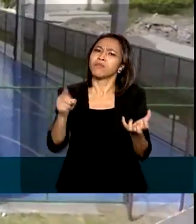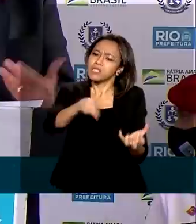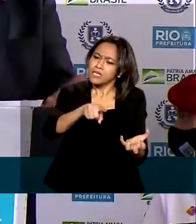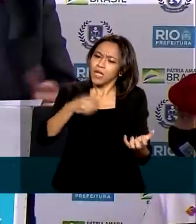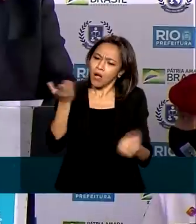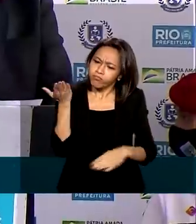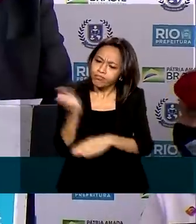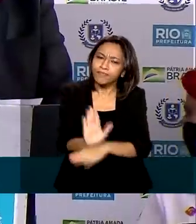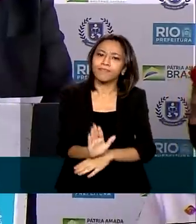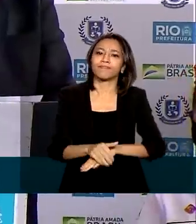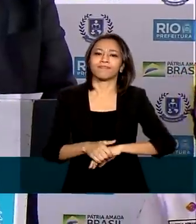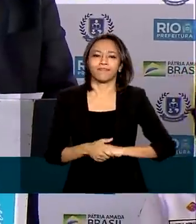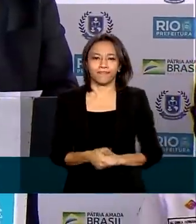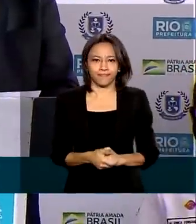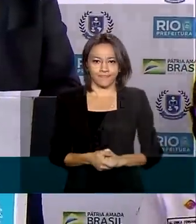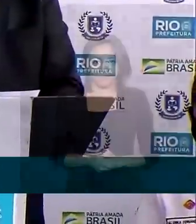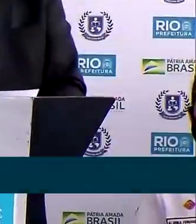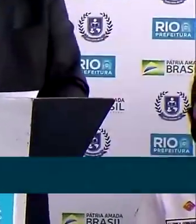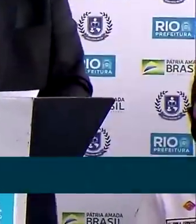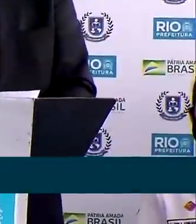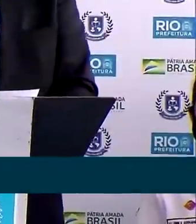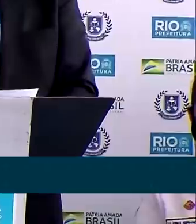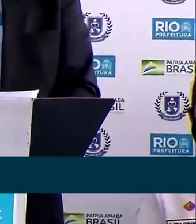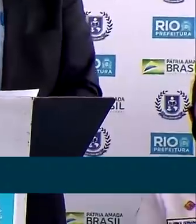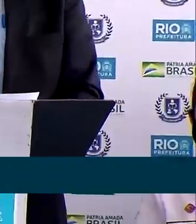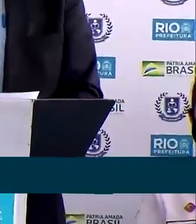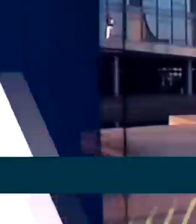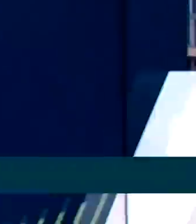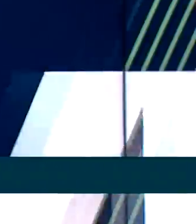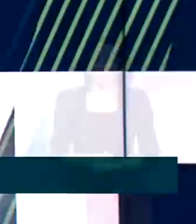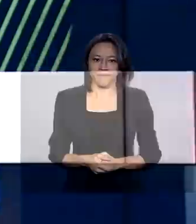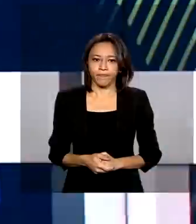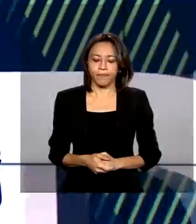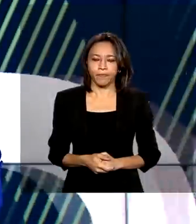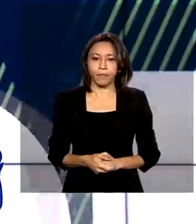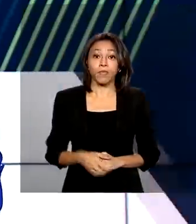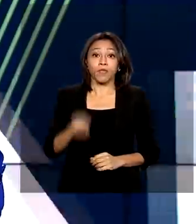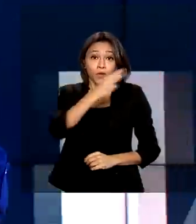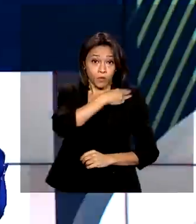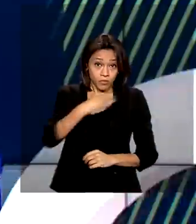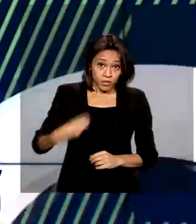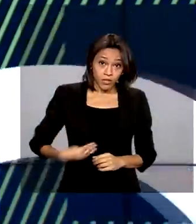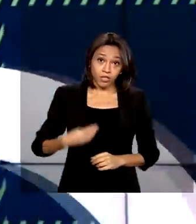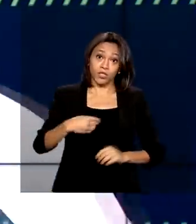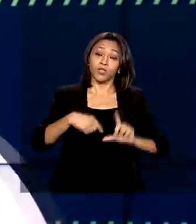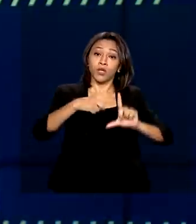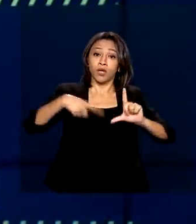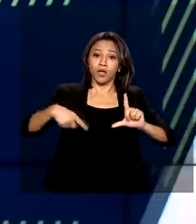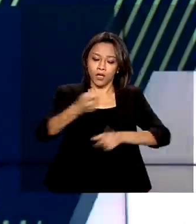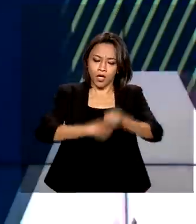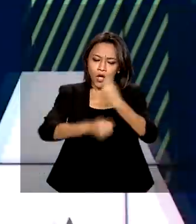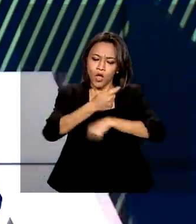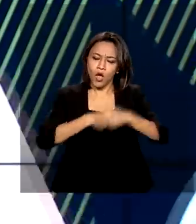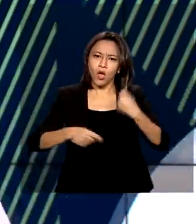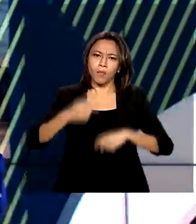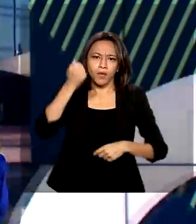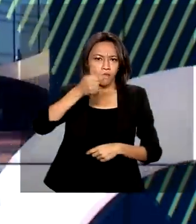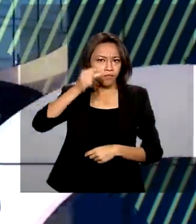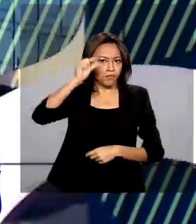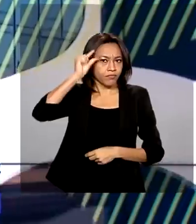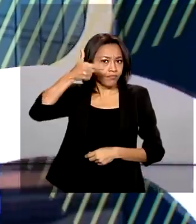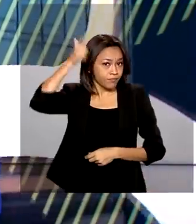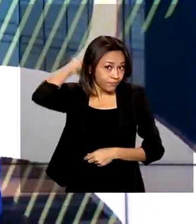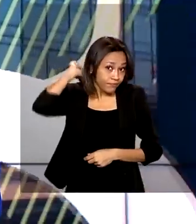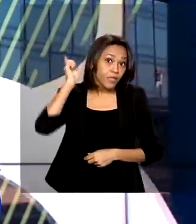o pobre, é dando-lhes o devido conhecimento. O ministro da Economia, Paulo Guedes, indicou os novos